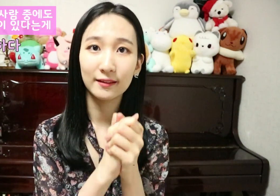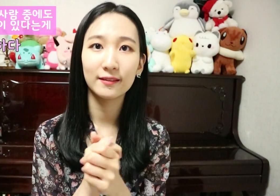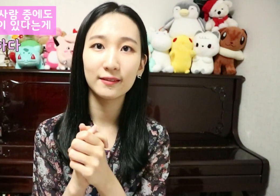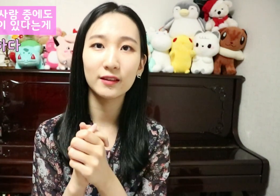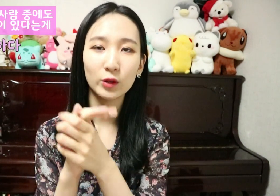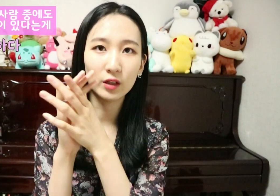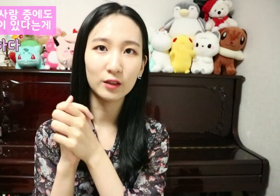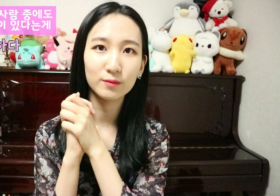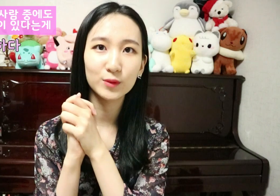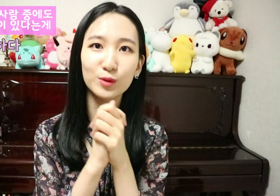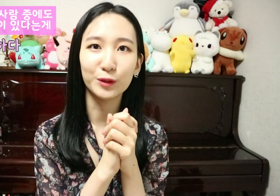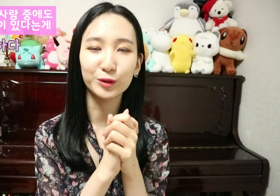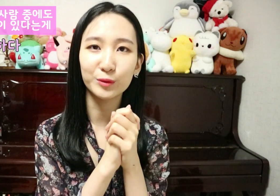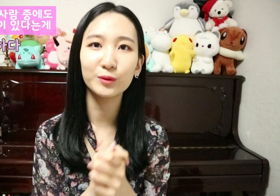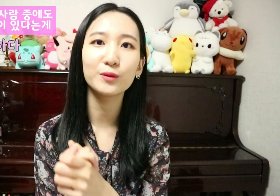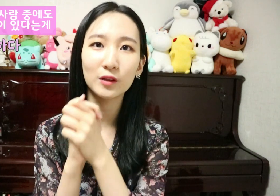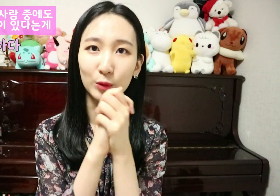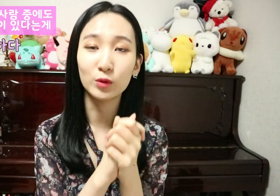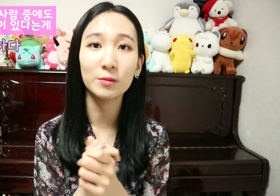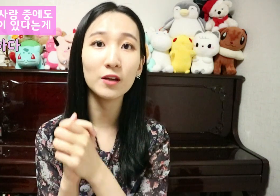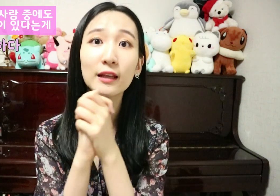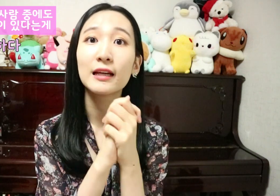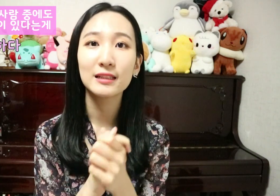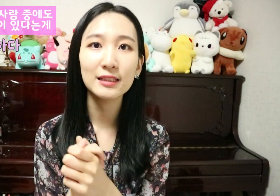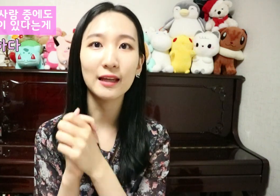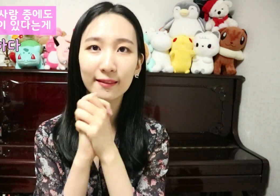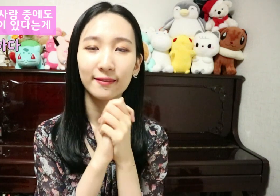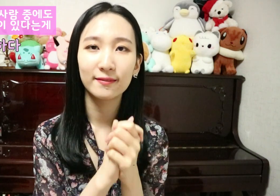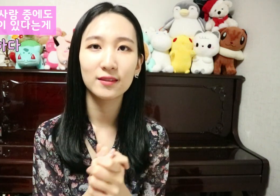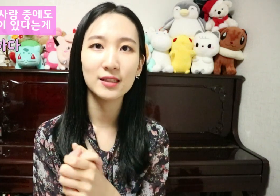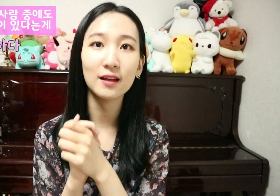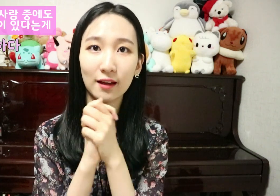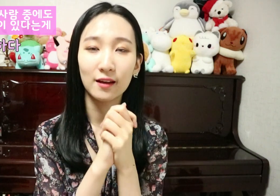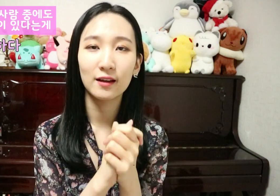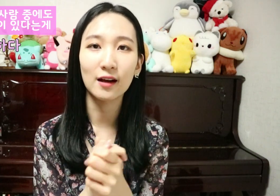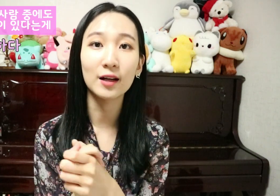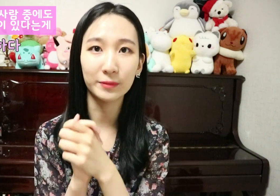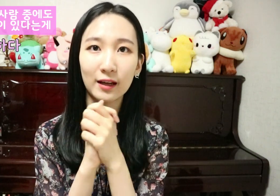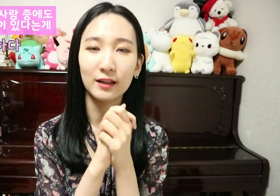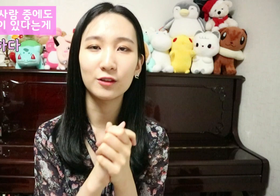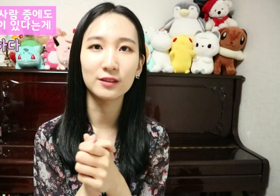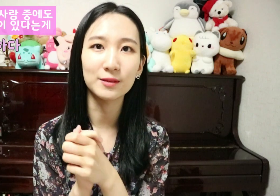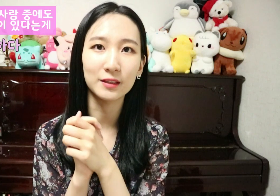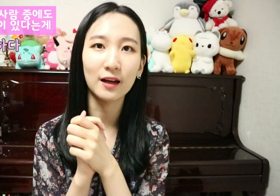이렇게 손을 마주 접고 이렇게 돌리면 친한 친하다 가깝다 이런 뜻입니다